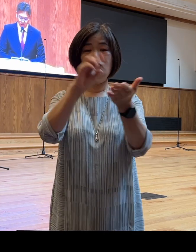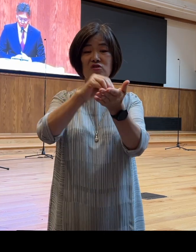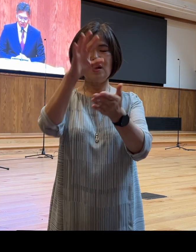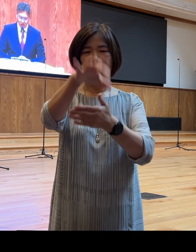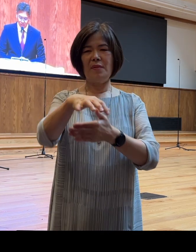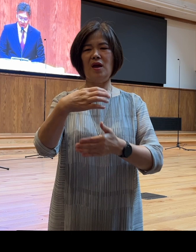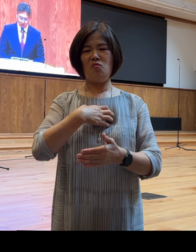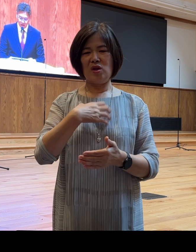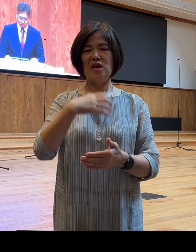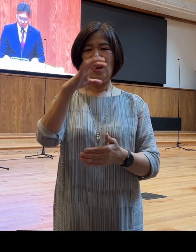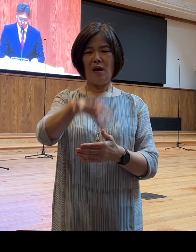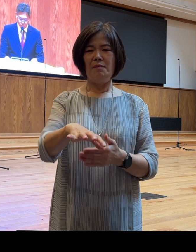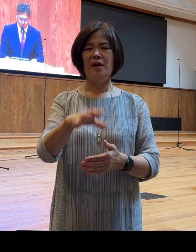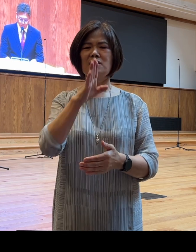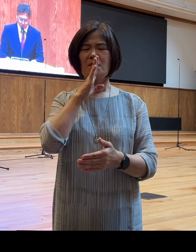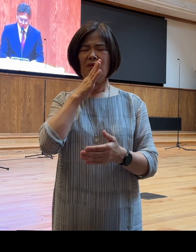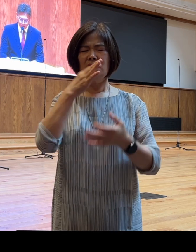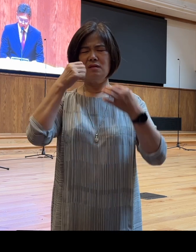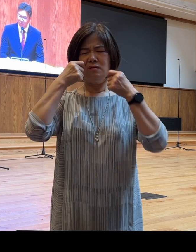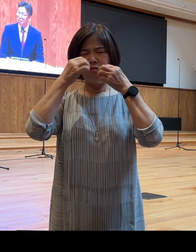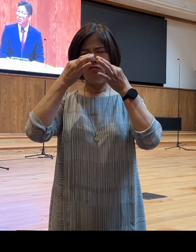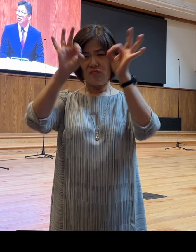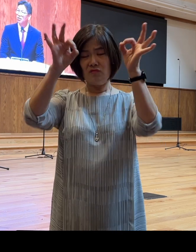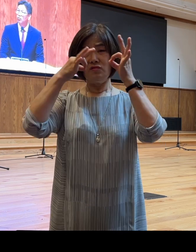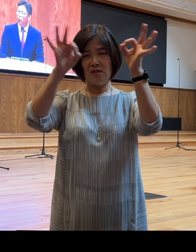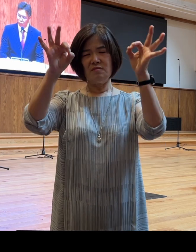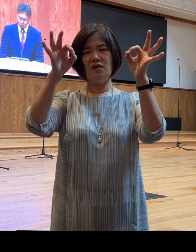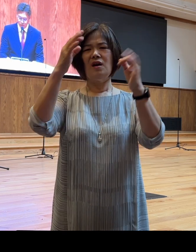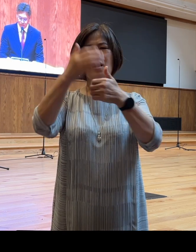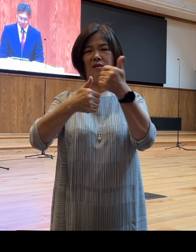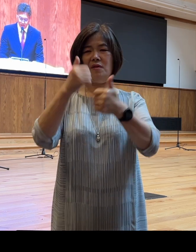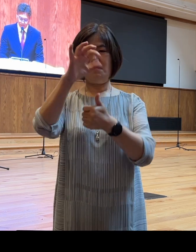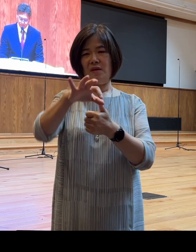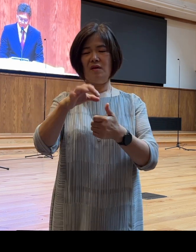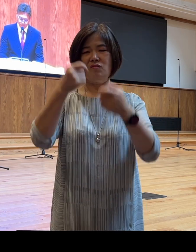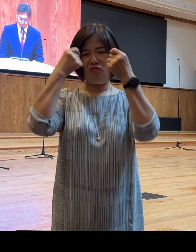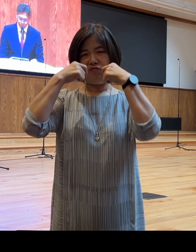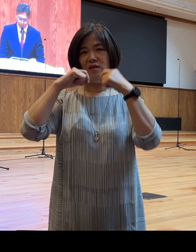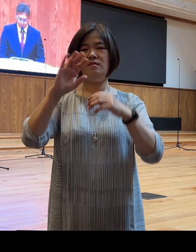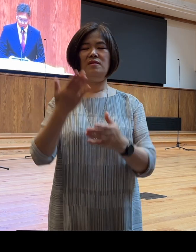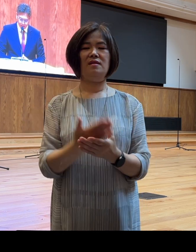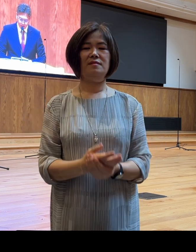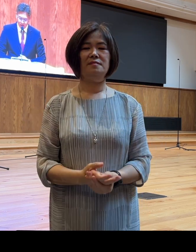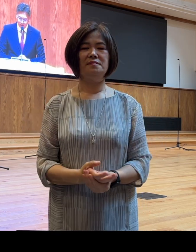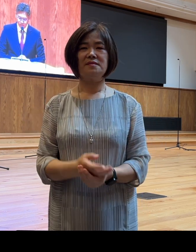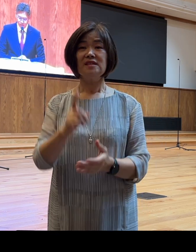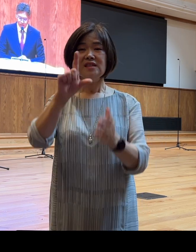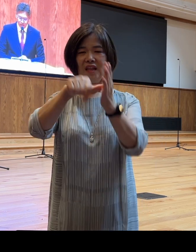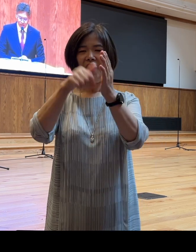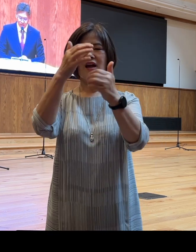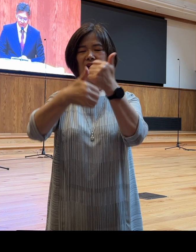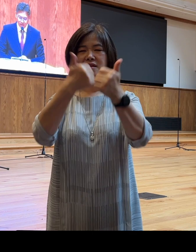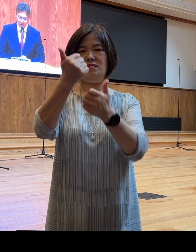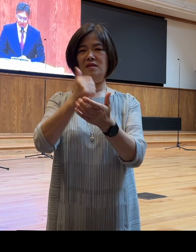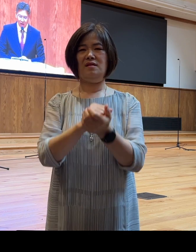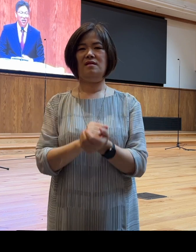위기 앞에 이렇게 절규하며 하나님 앞에 불을 짓습니다 그때 하나님은 하갈에게